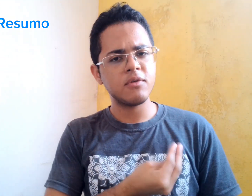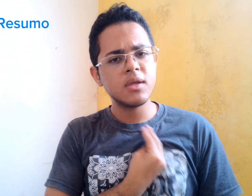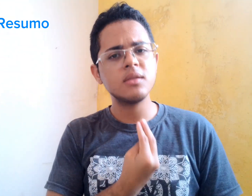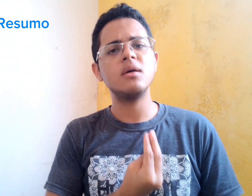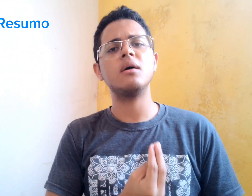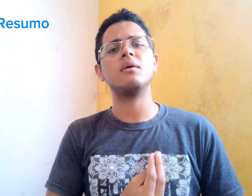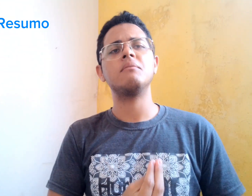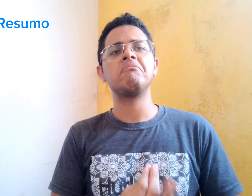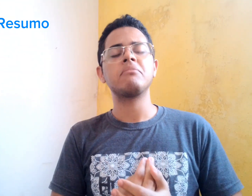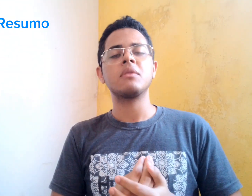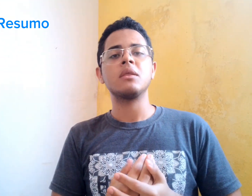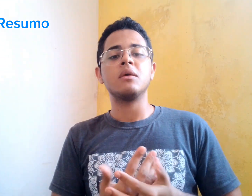Toda a sua vida...